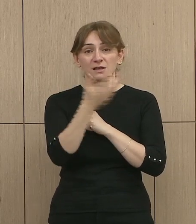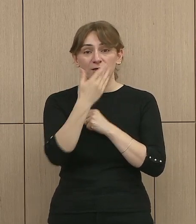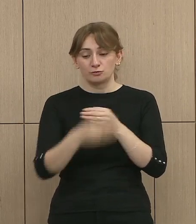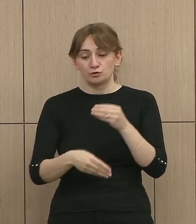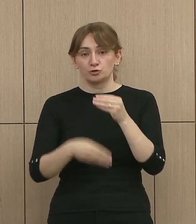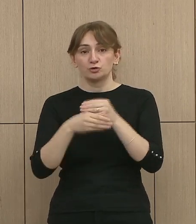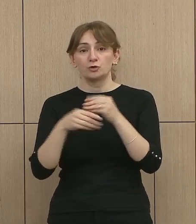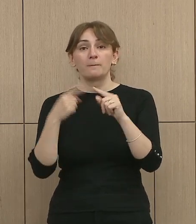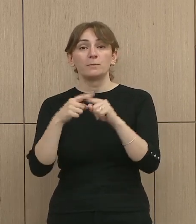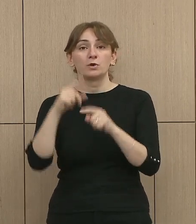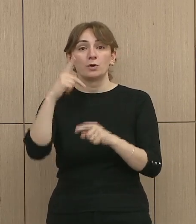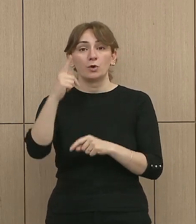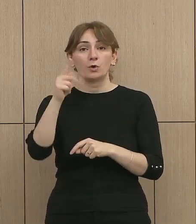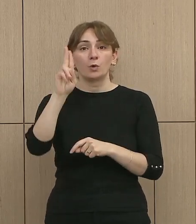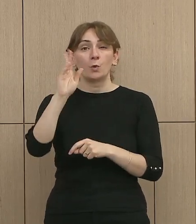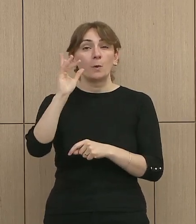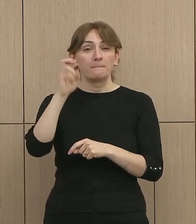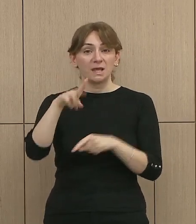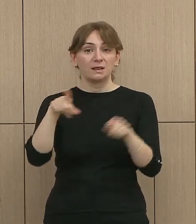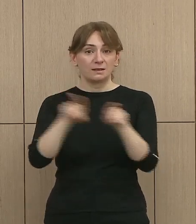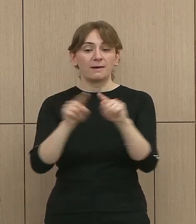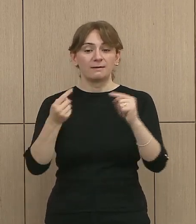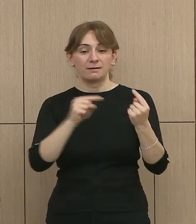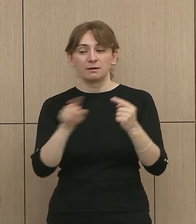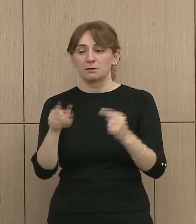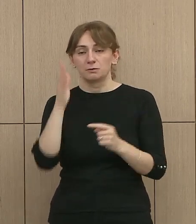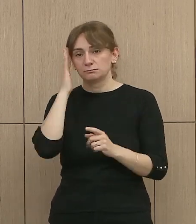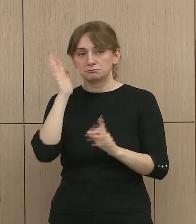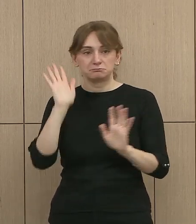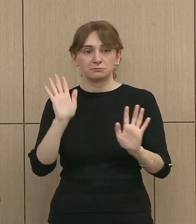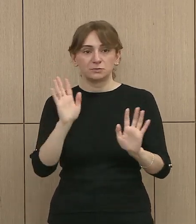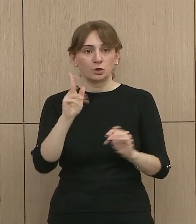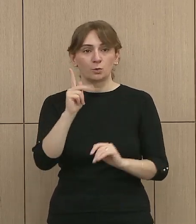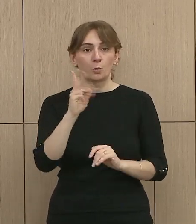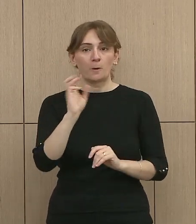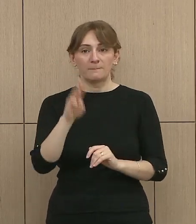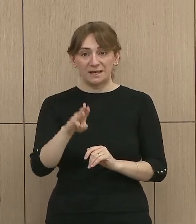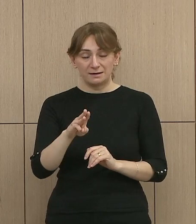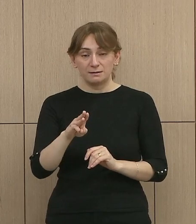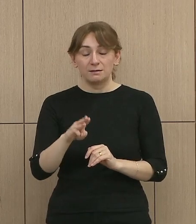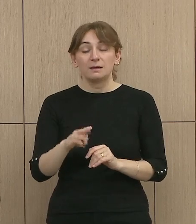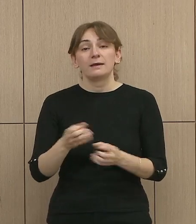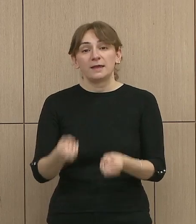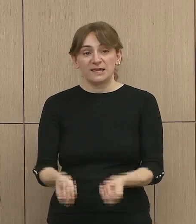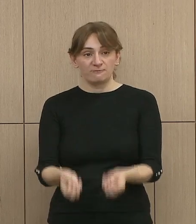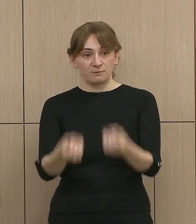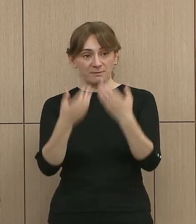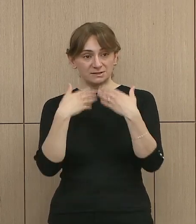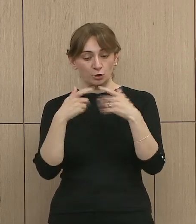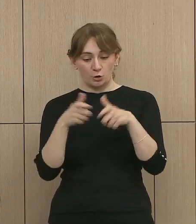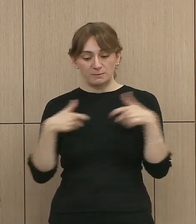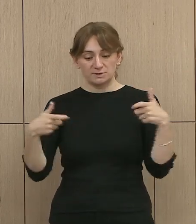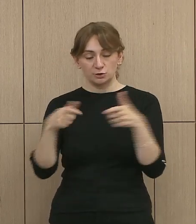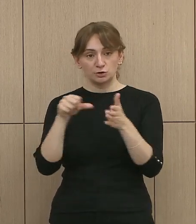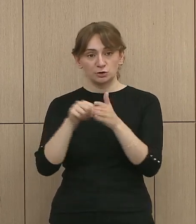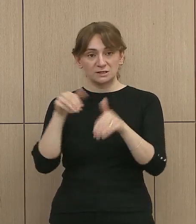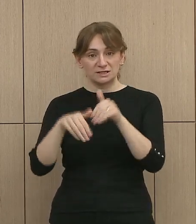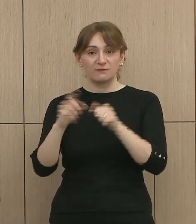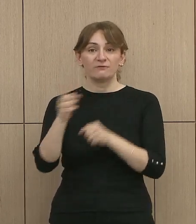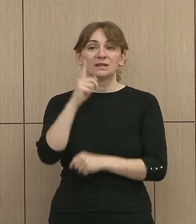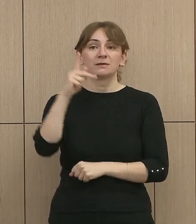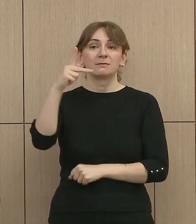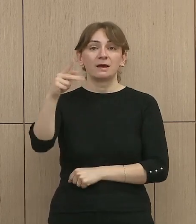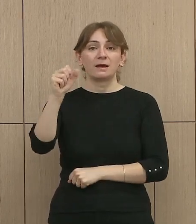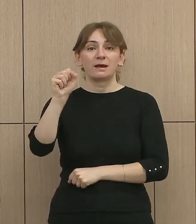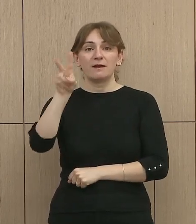Nuk e di, po flasë për informacione që kemi ne mund tjetë dhe ras të kulbinit, por nga informacione që ka komisioni që ndrori zjedjeve, vetëm në kavajtë